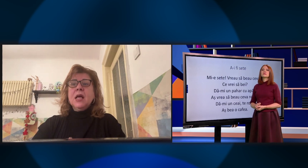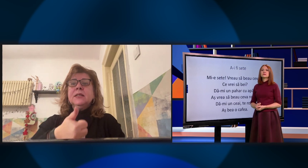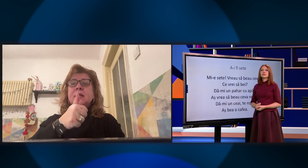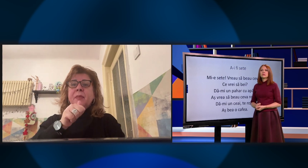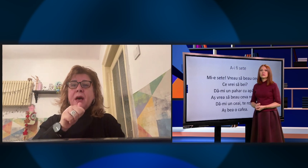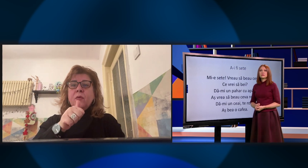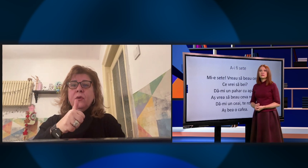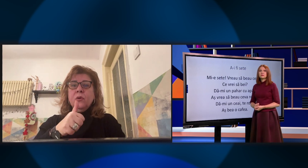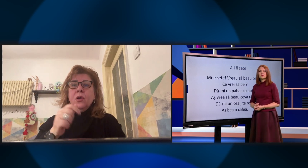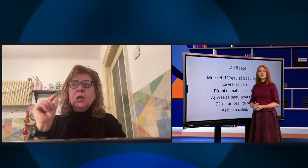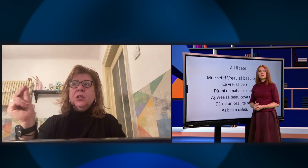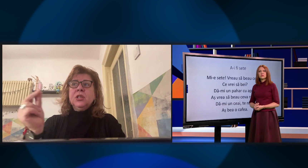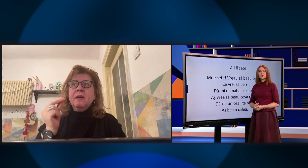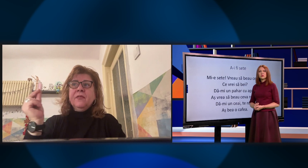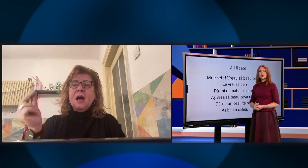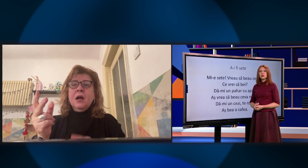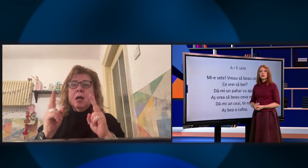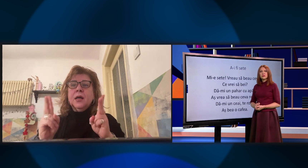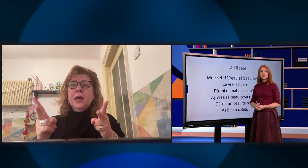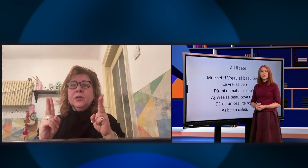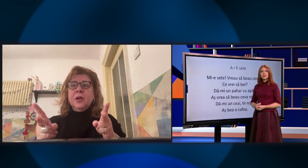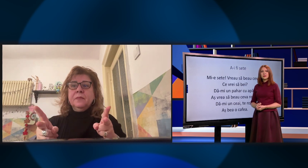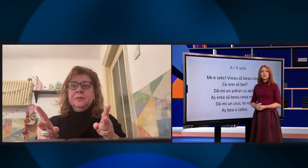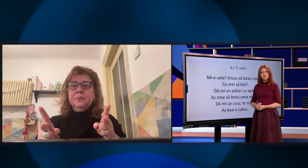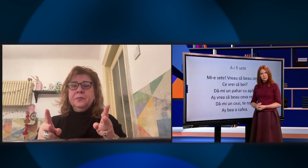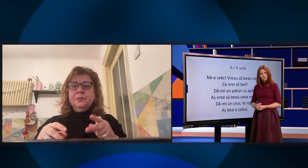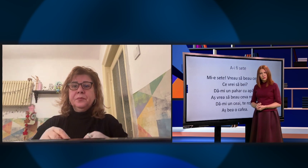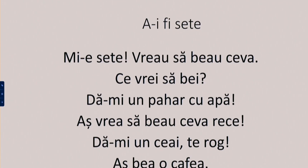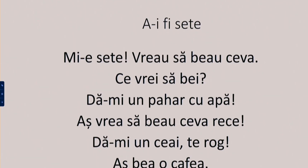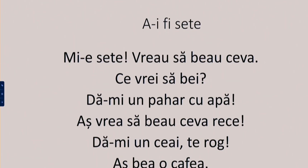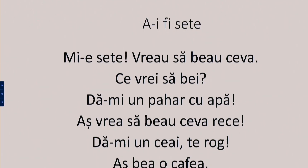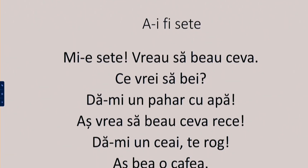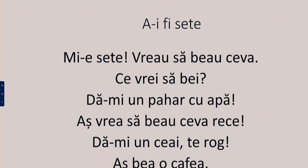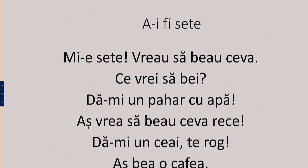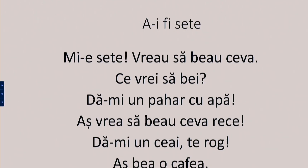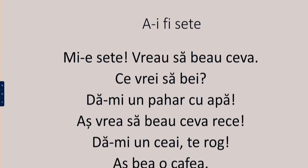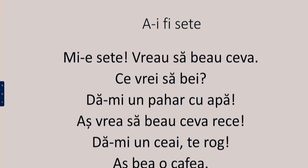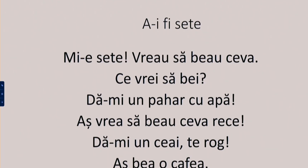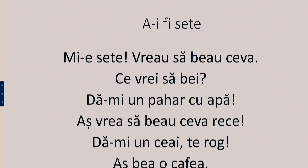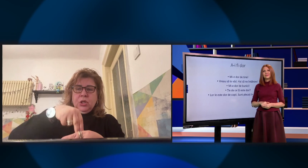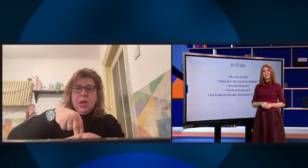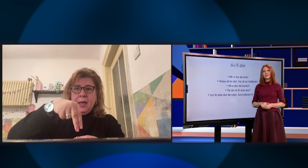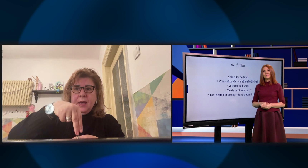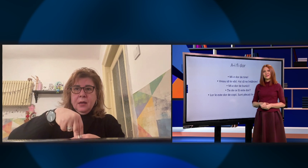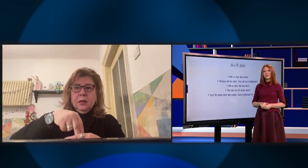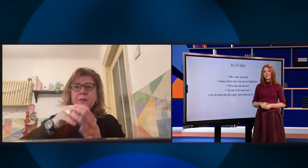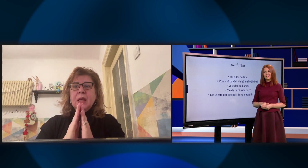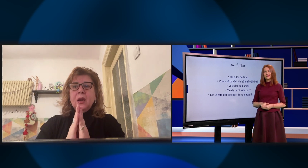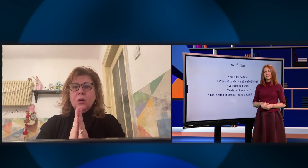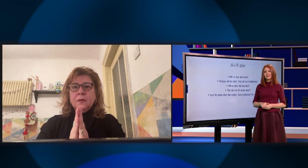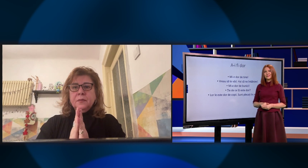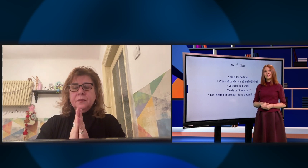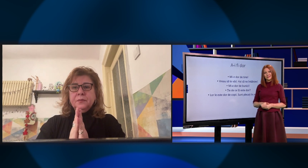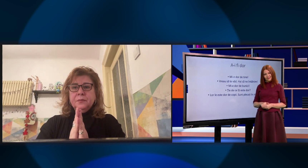aș vrea să beau ceva rece. Dă-mi un ceai,